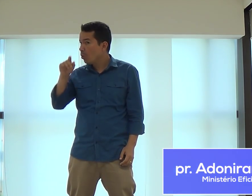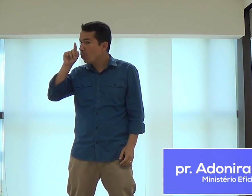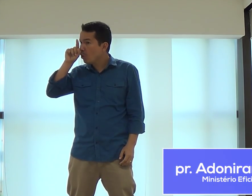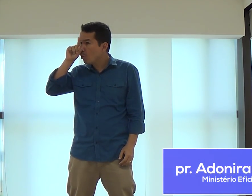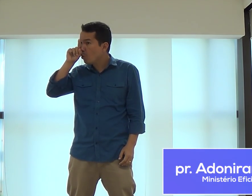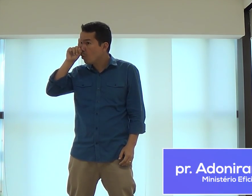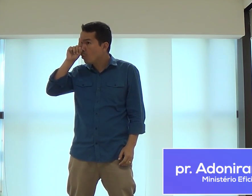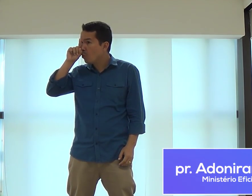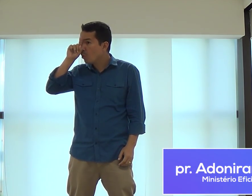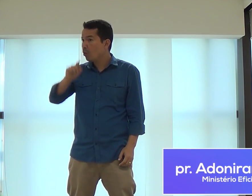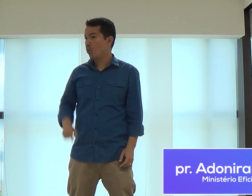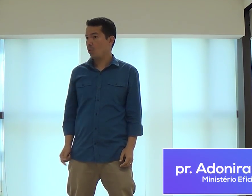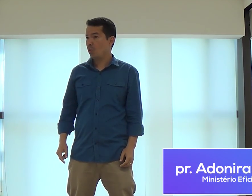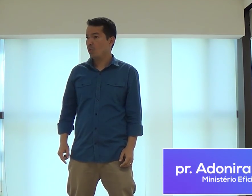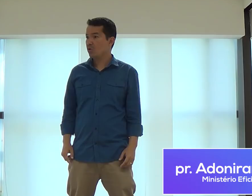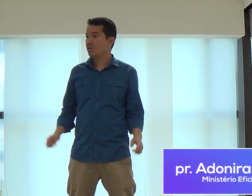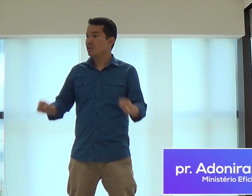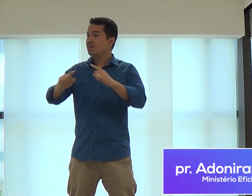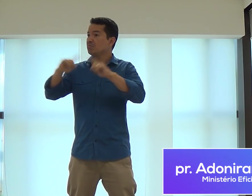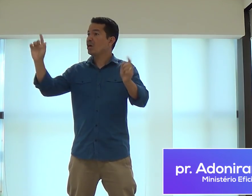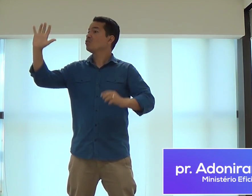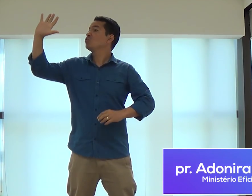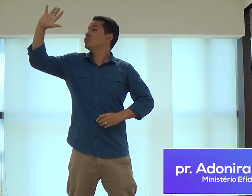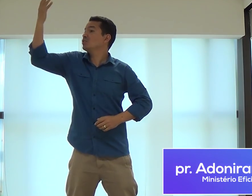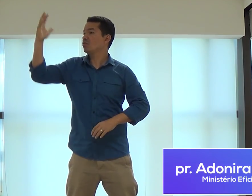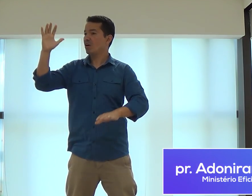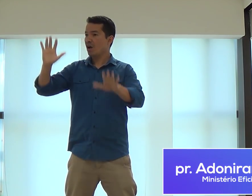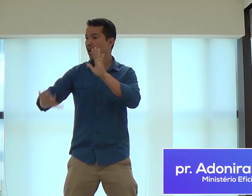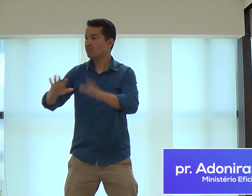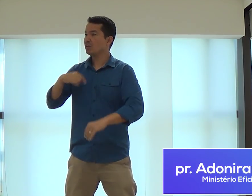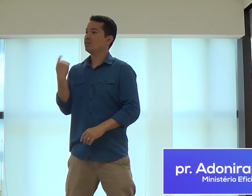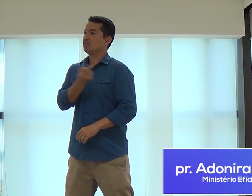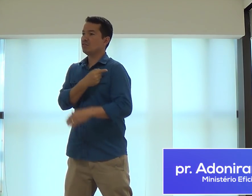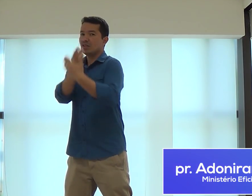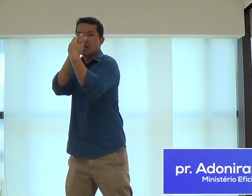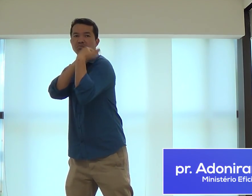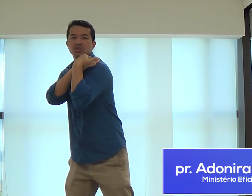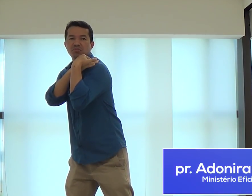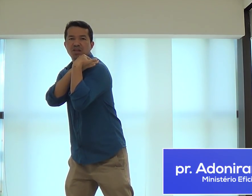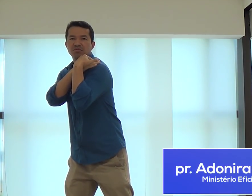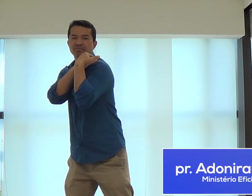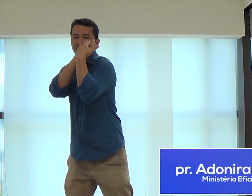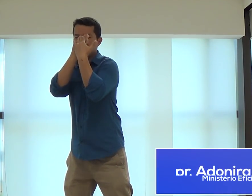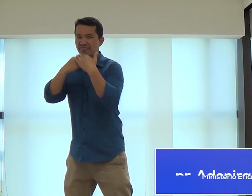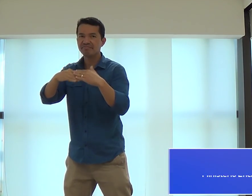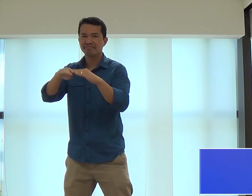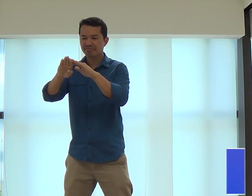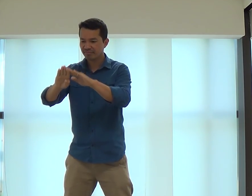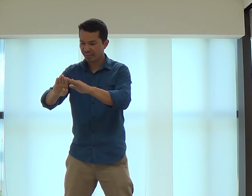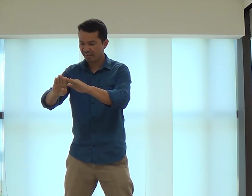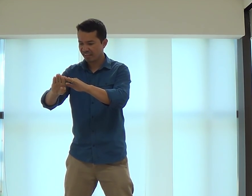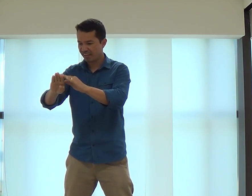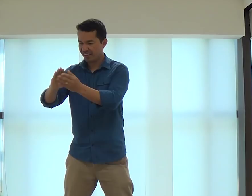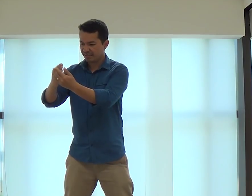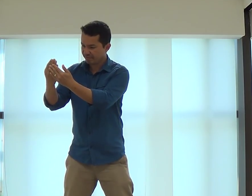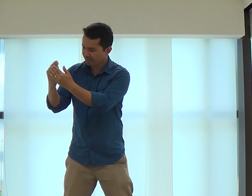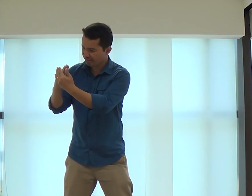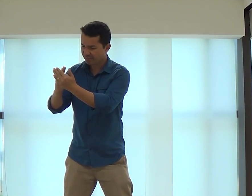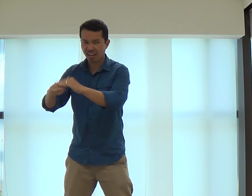Olha, isso é perigoso. Mas o que acontece, né? Às vezes, a nossa responsabilidade parece que, né?